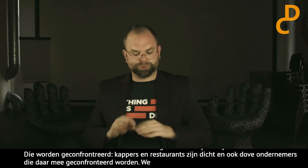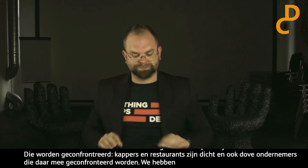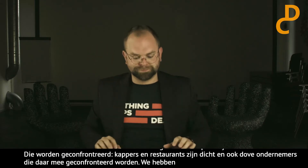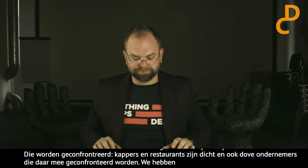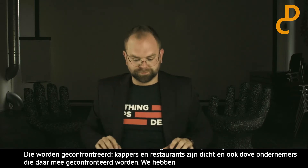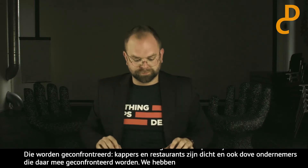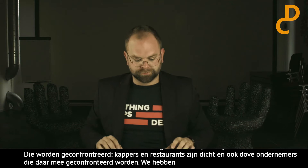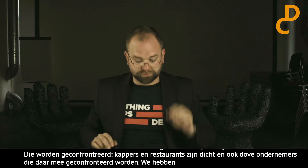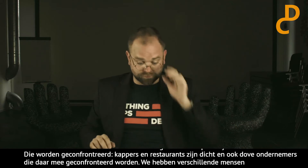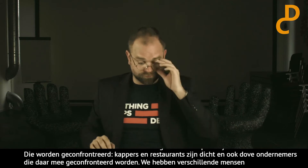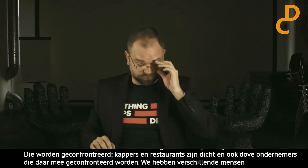allemaal aan bod.